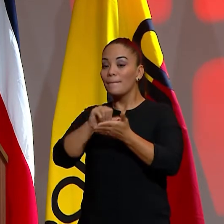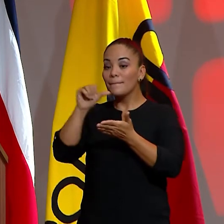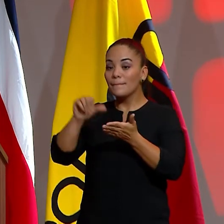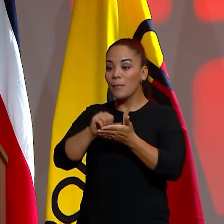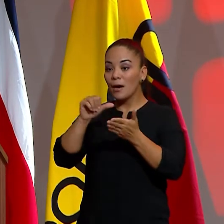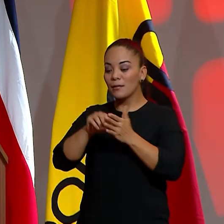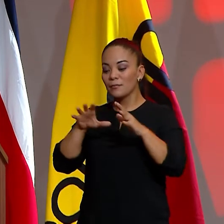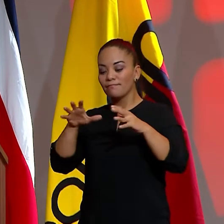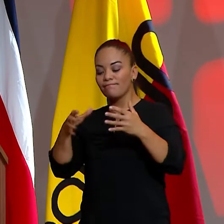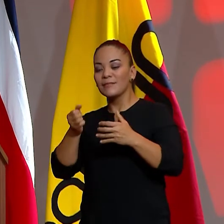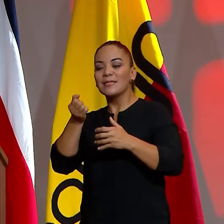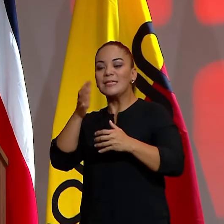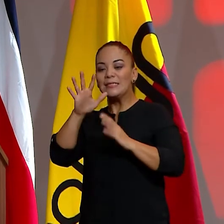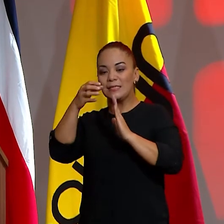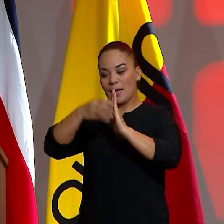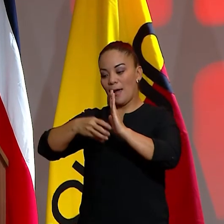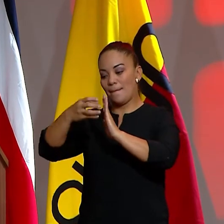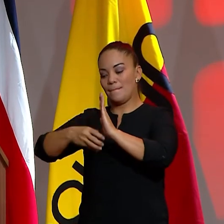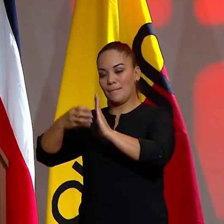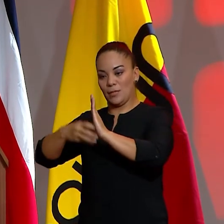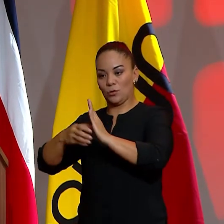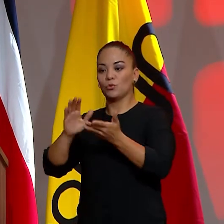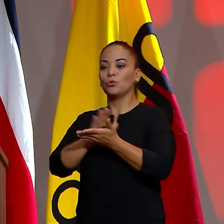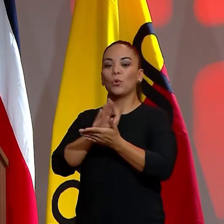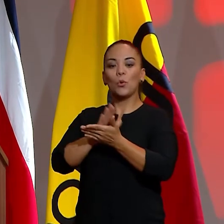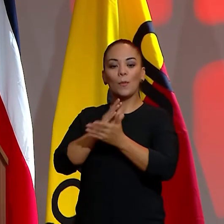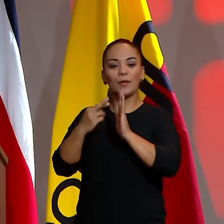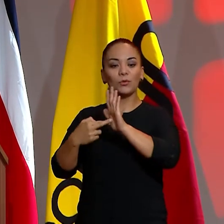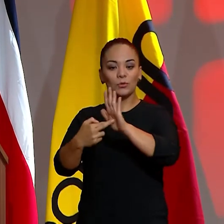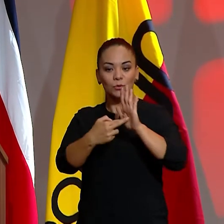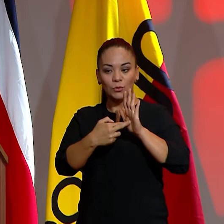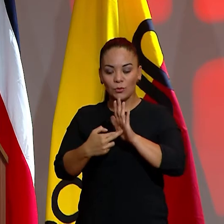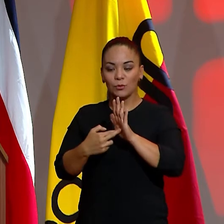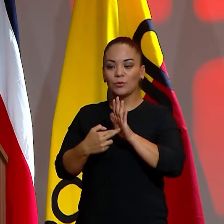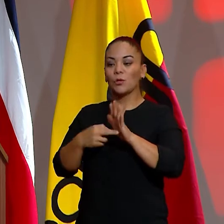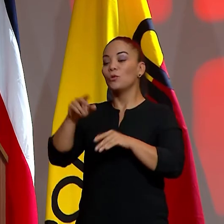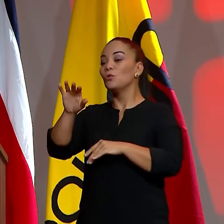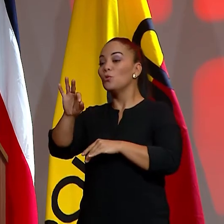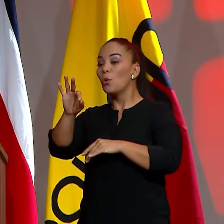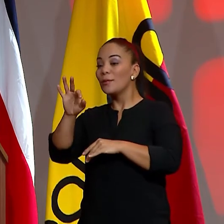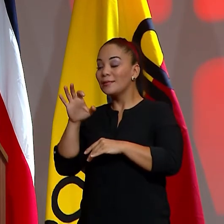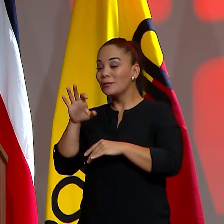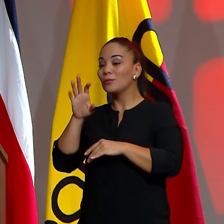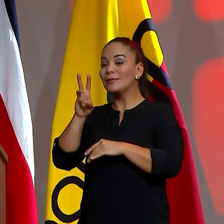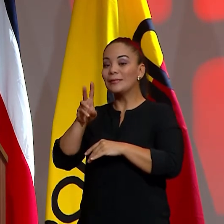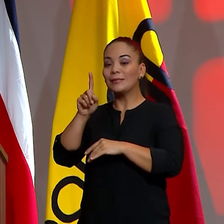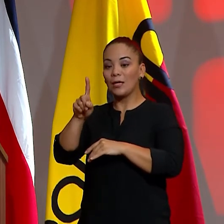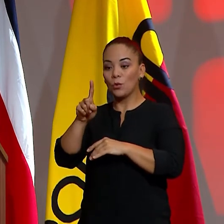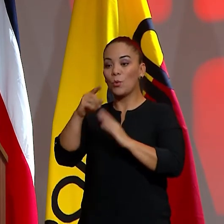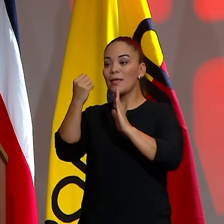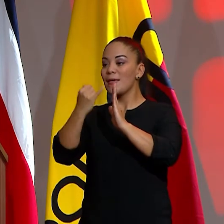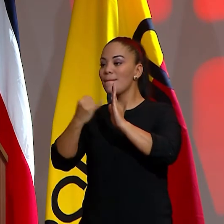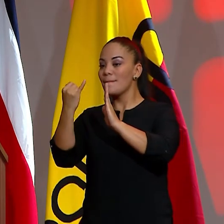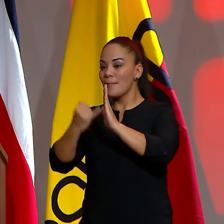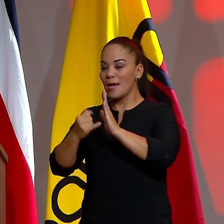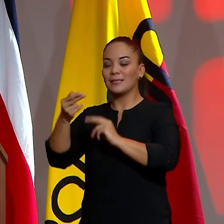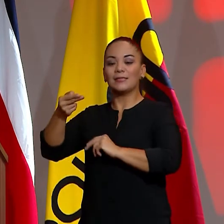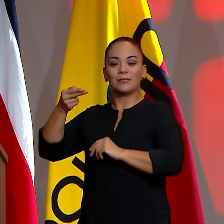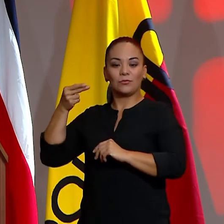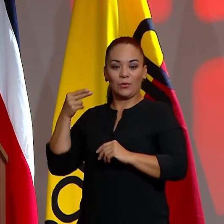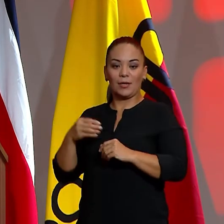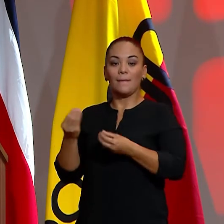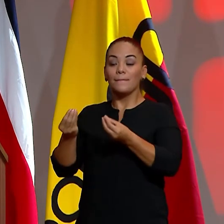reúne 15 capítulos, documentos reveladores y 961 imágenes históricas,